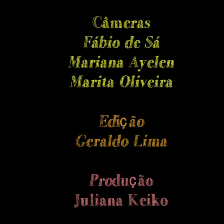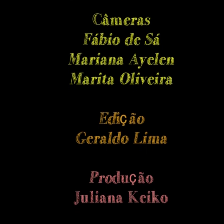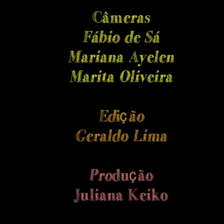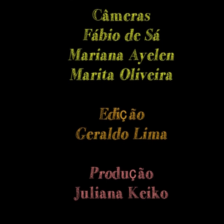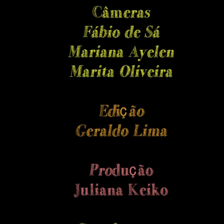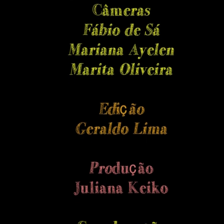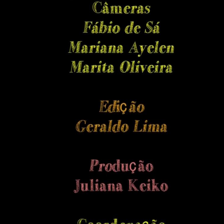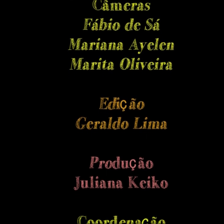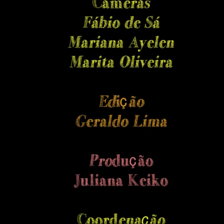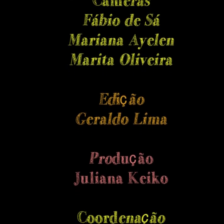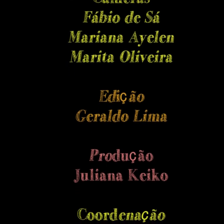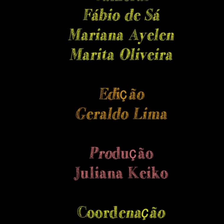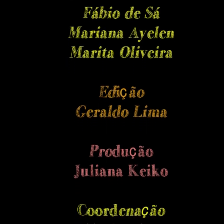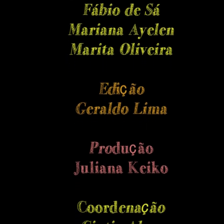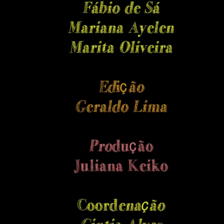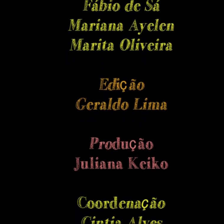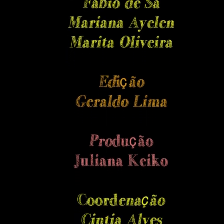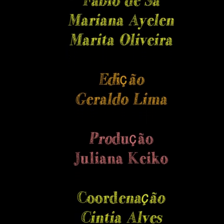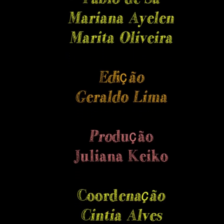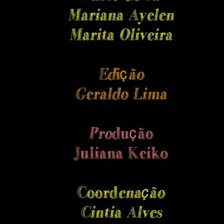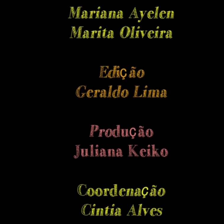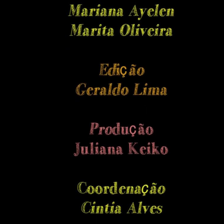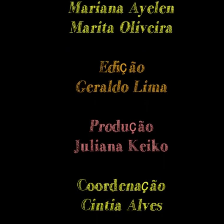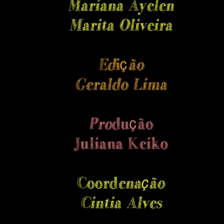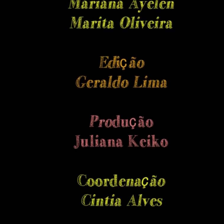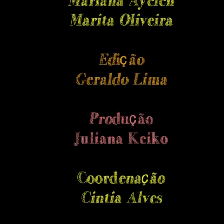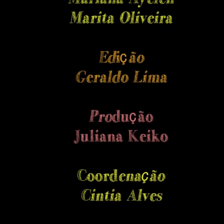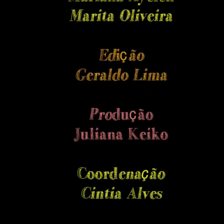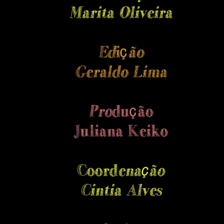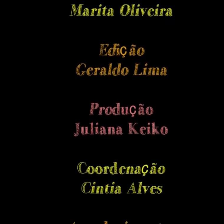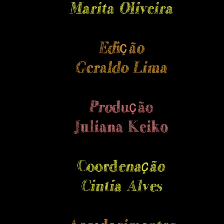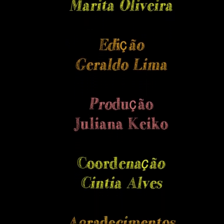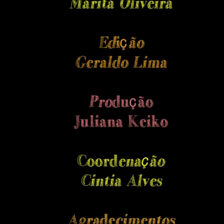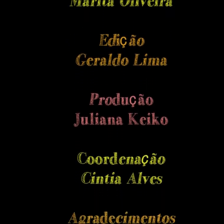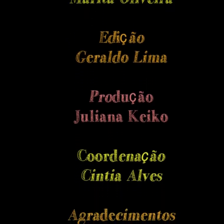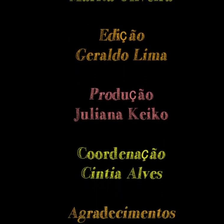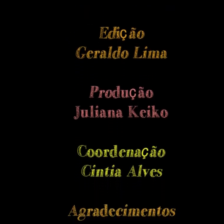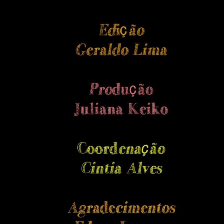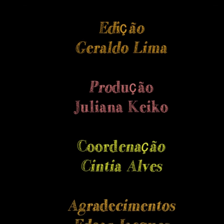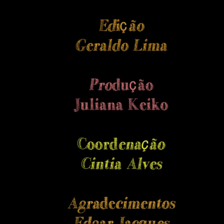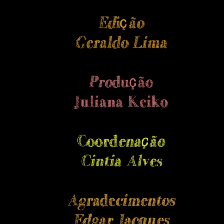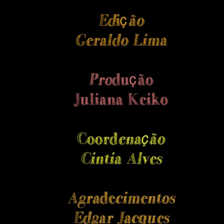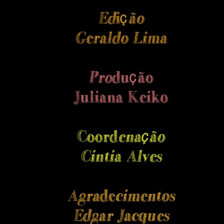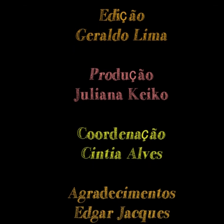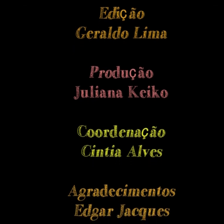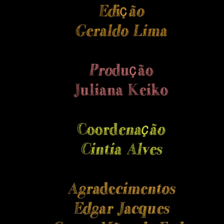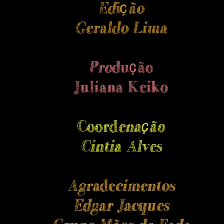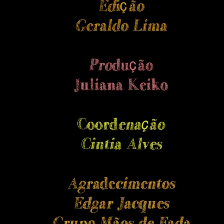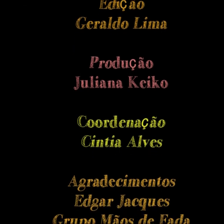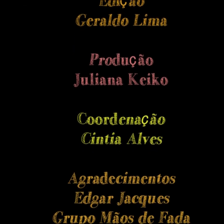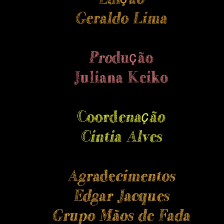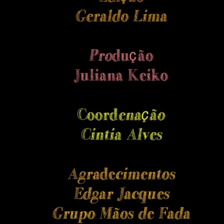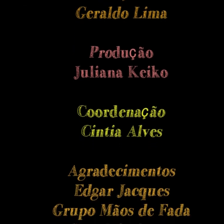Oliveira Edição Geraldo Lima Produção Juliana Keiko